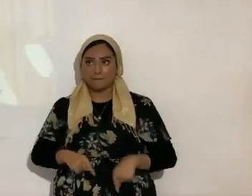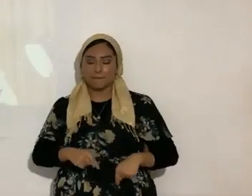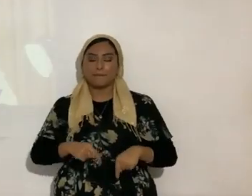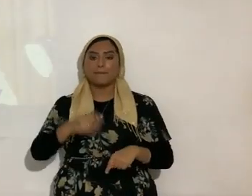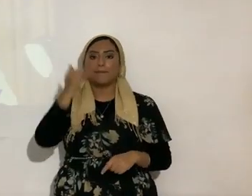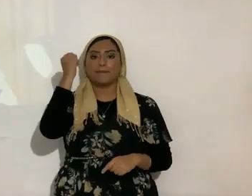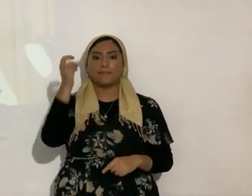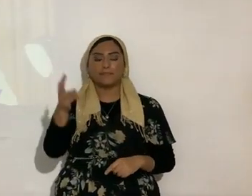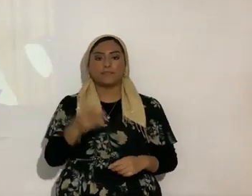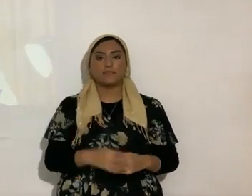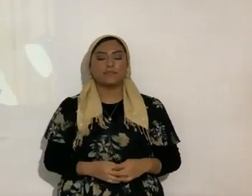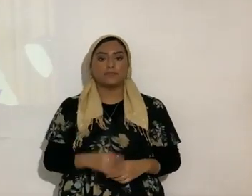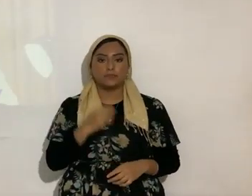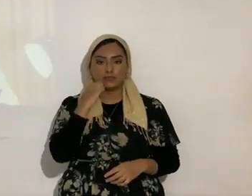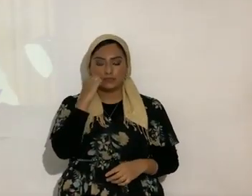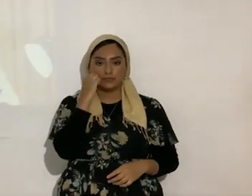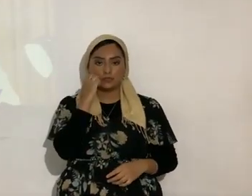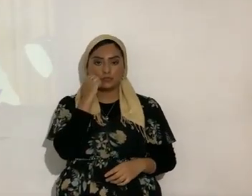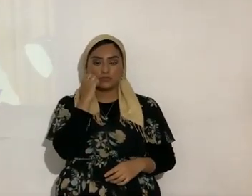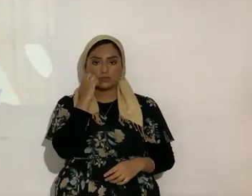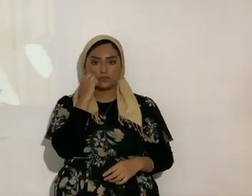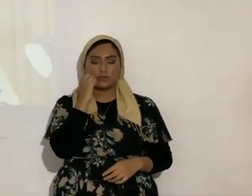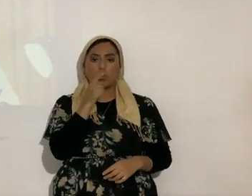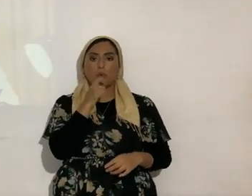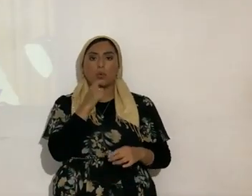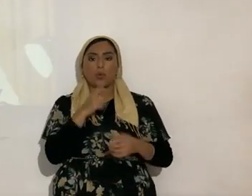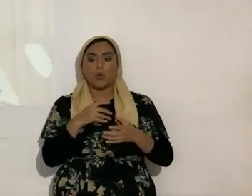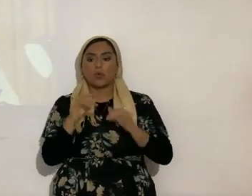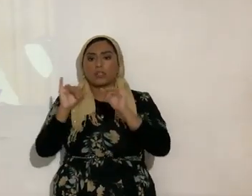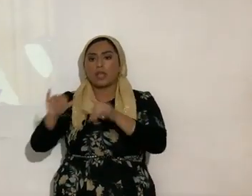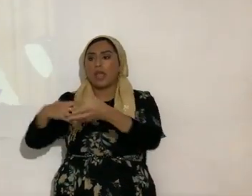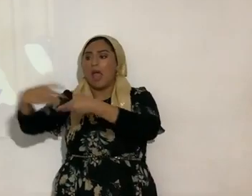su amasía ¿quiénes se van a quedar afuera? los perros